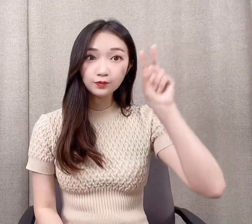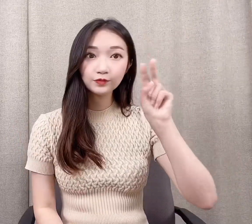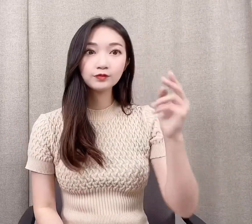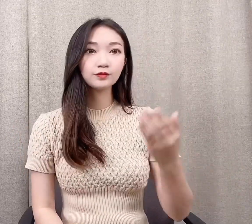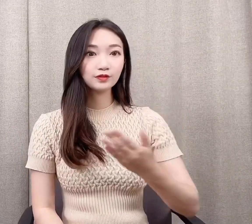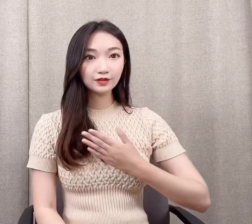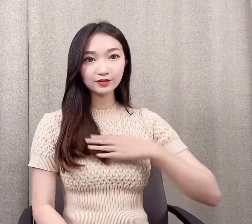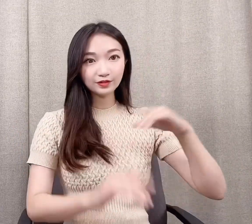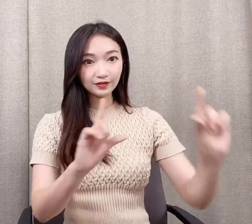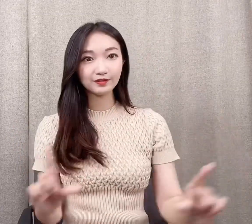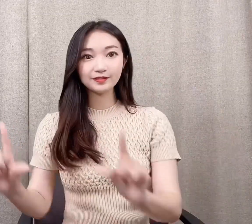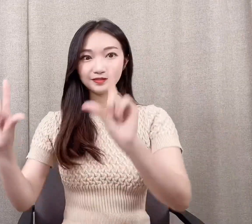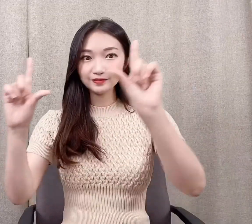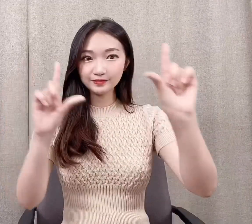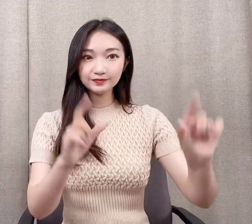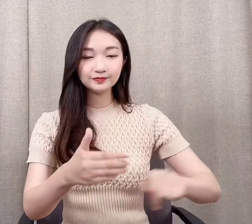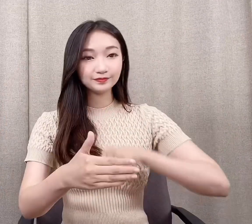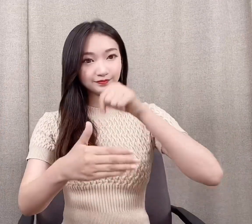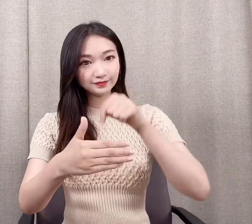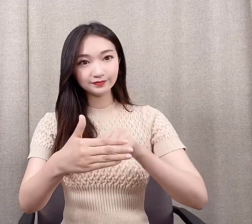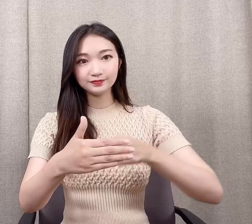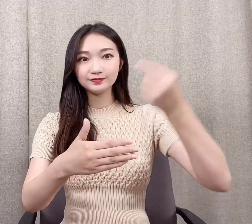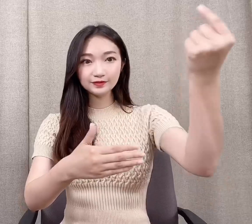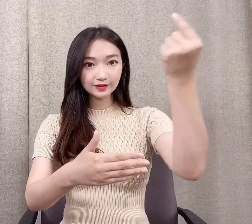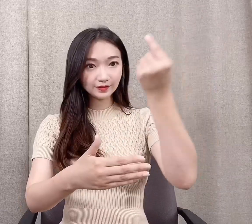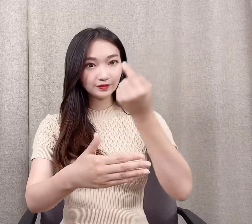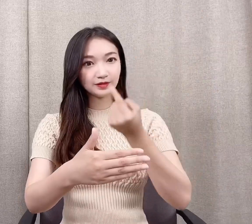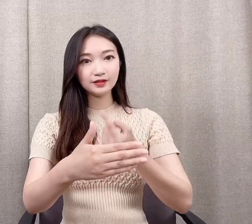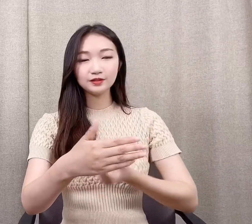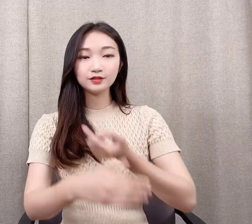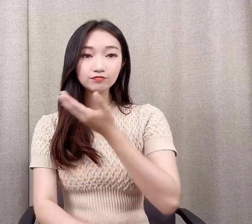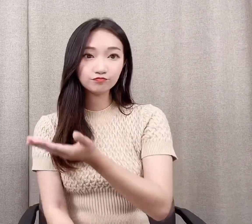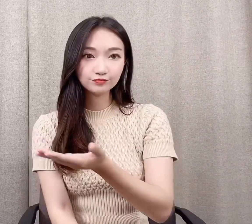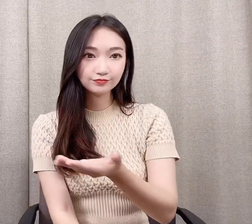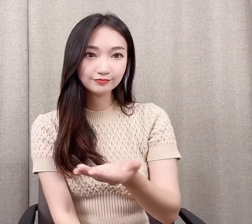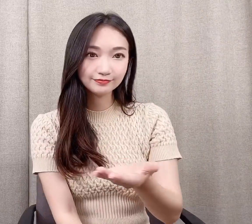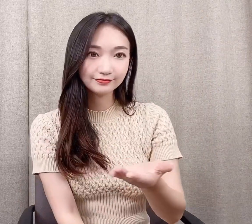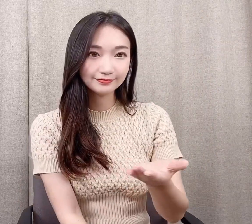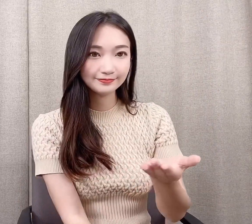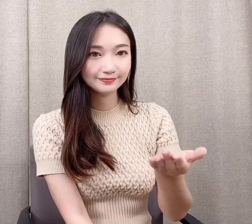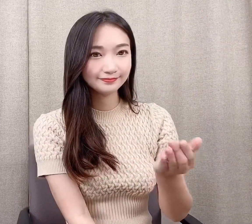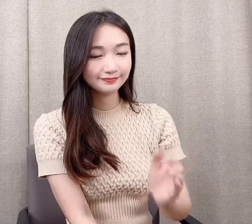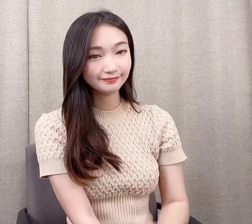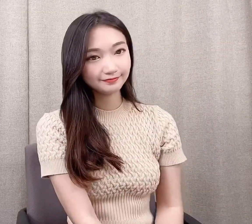언제부턴가 불쏘내 습관이 돼버린 너